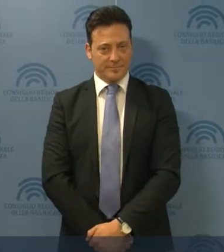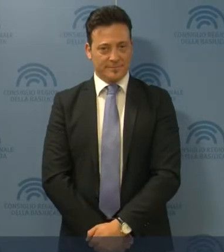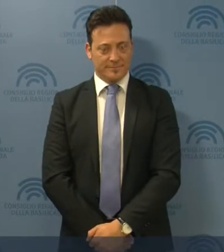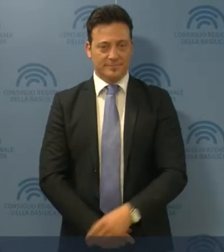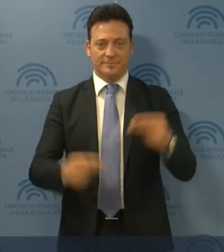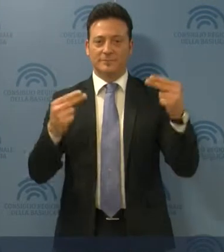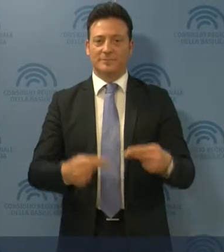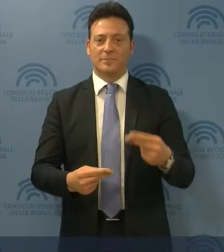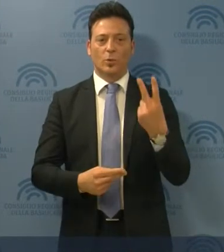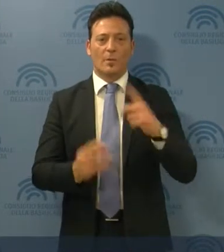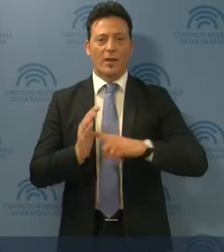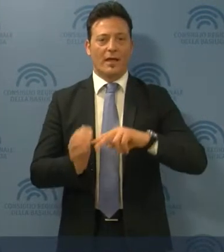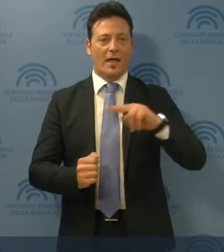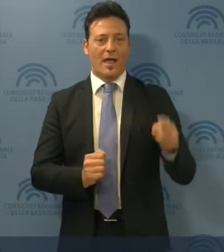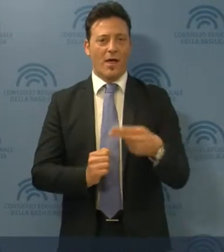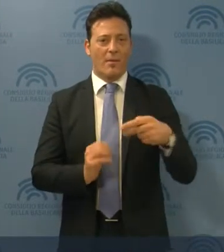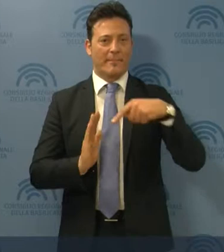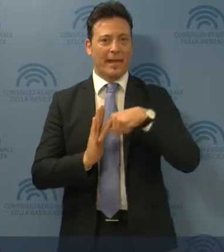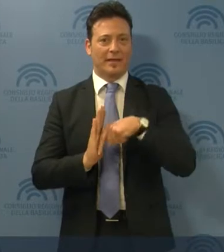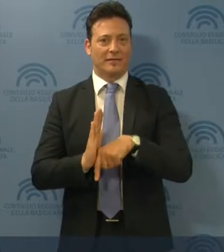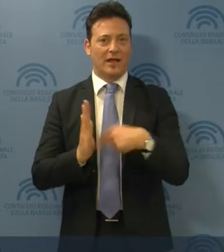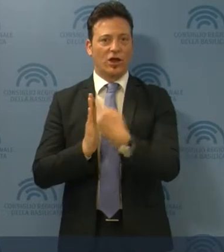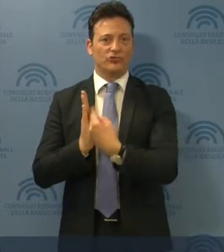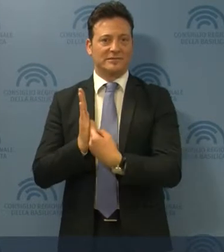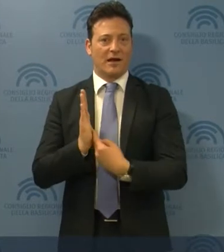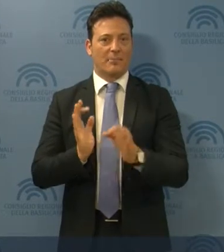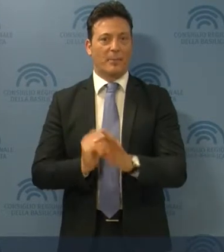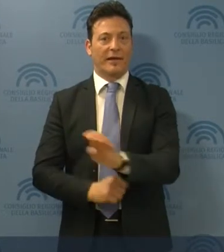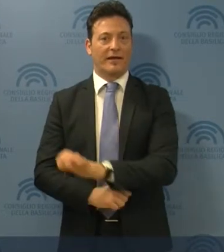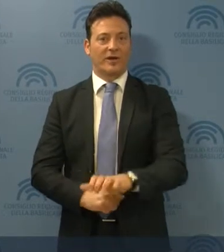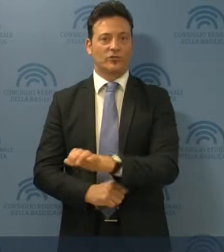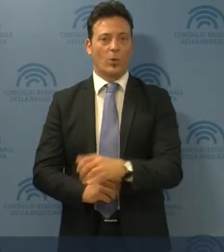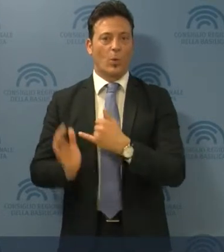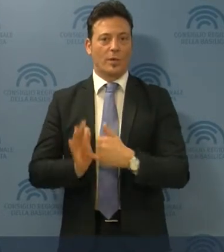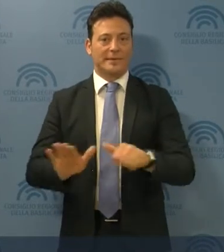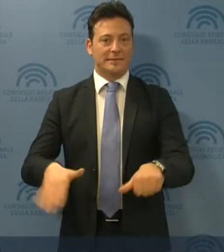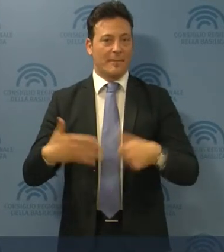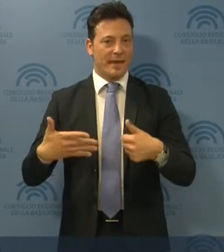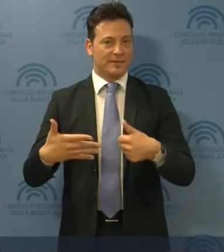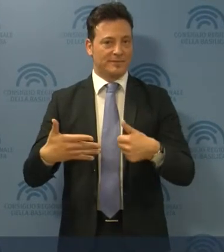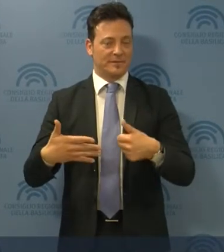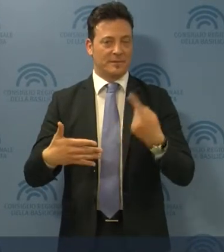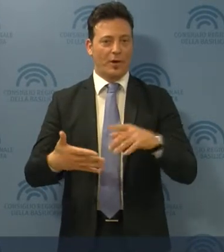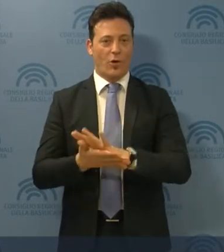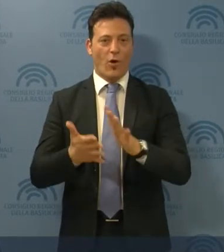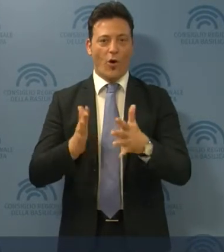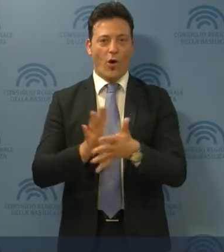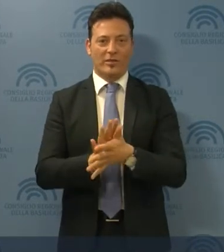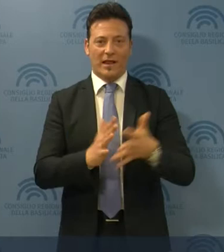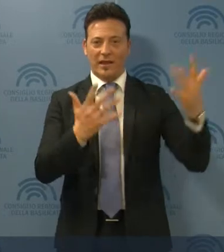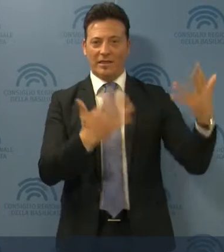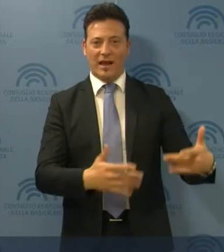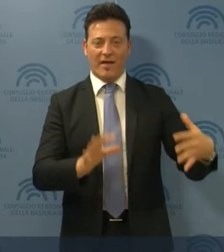È di 2 milioni di euro la nuova perdita fatta registrare dalla Regione nell'ultimo semestre per i contratti in